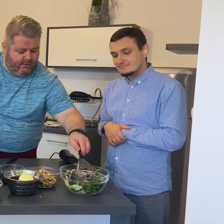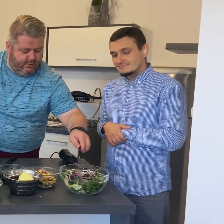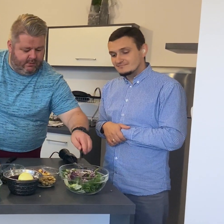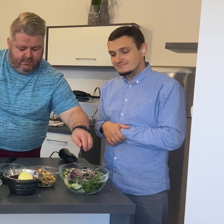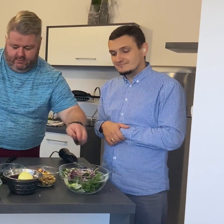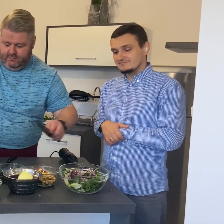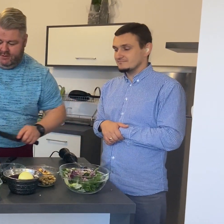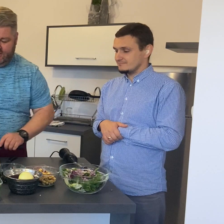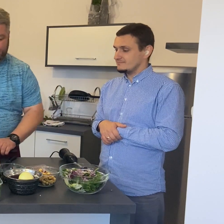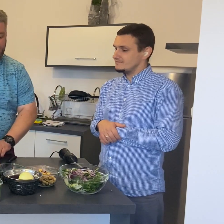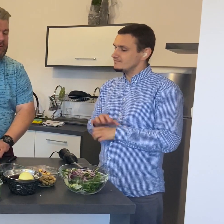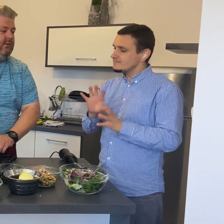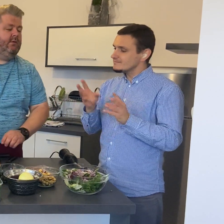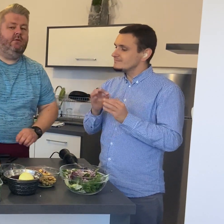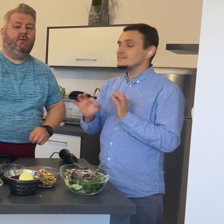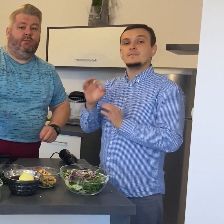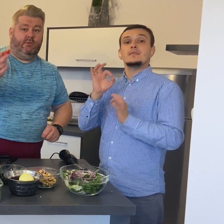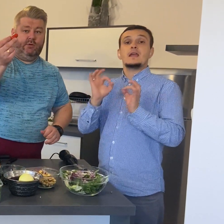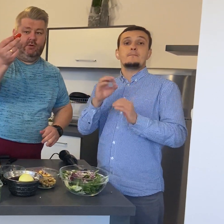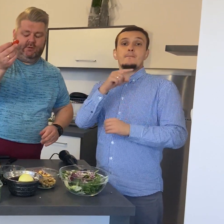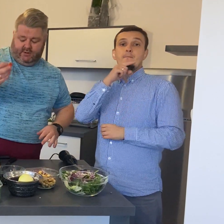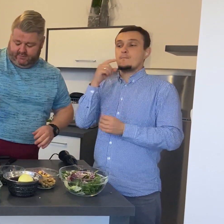Teraz pomidorki koktajlowe.